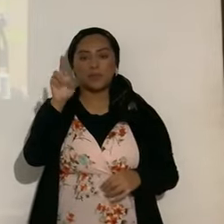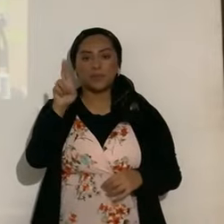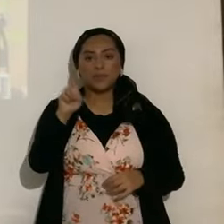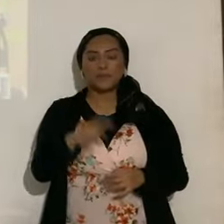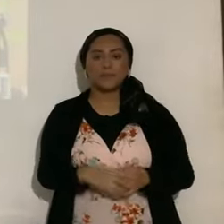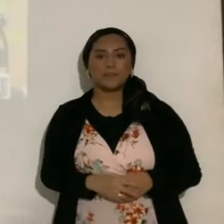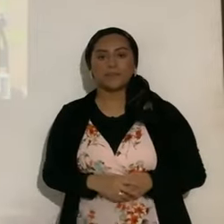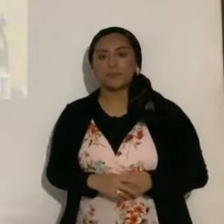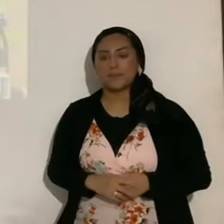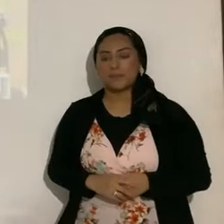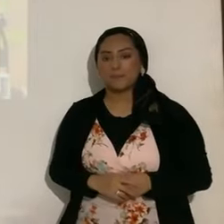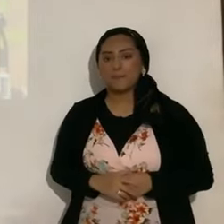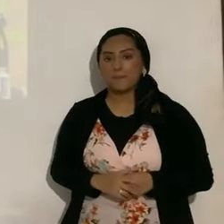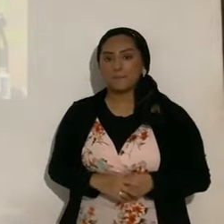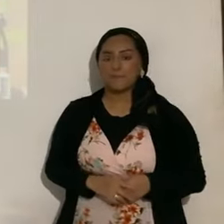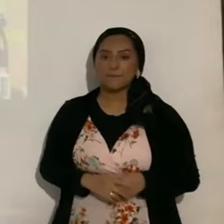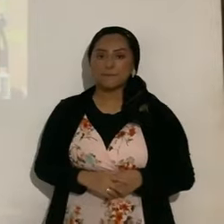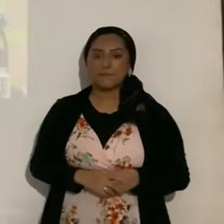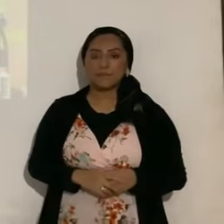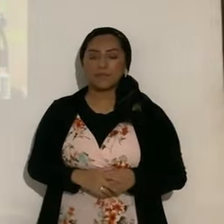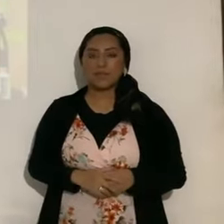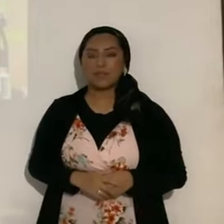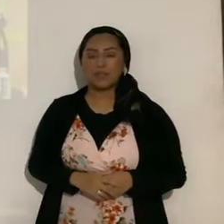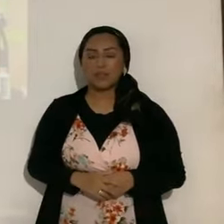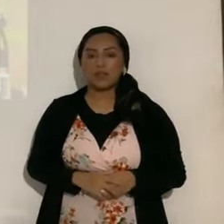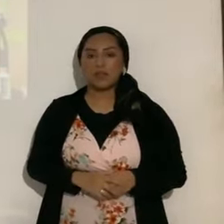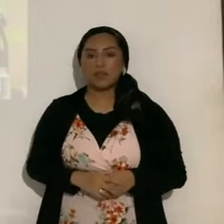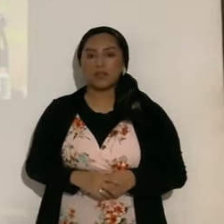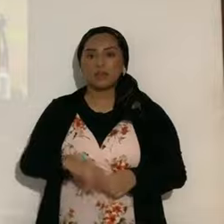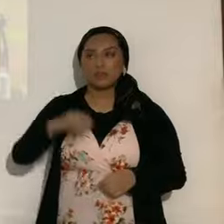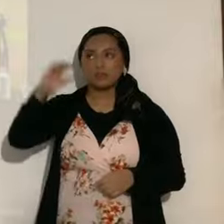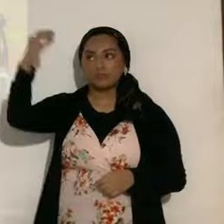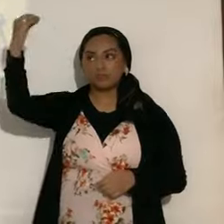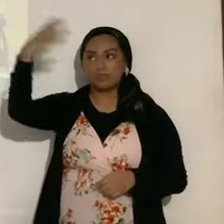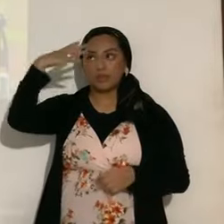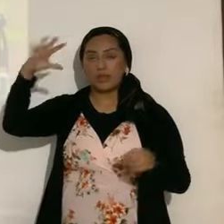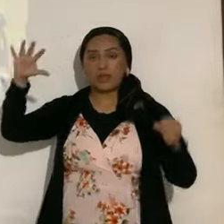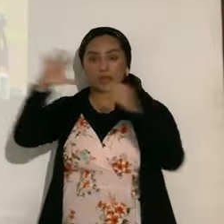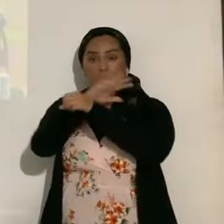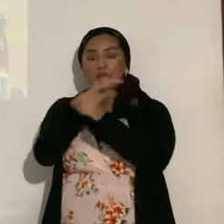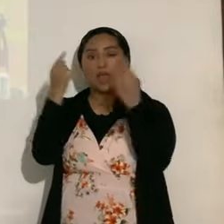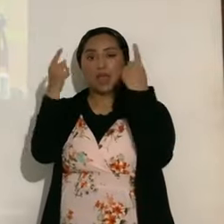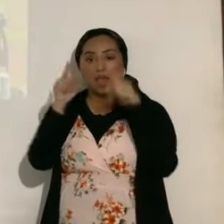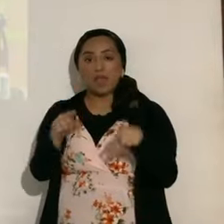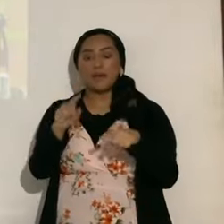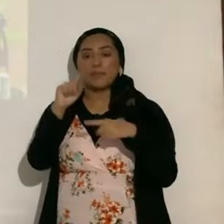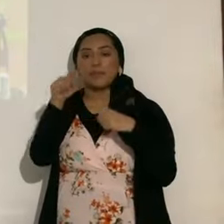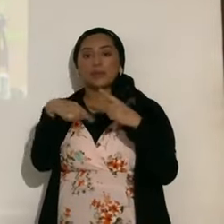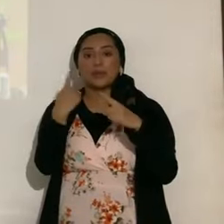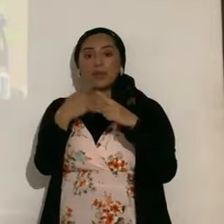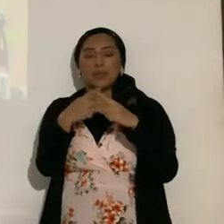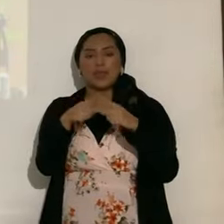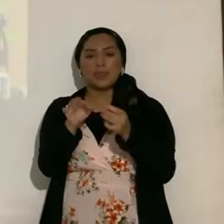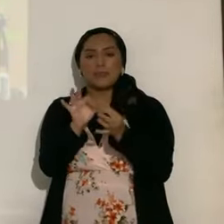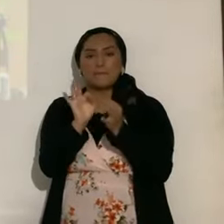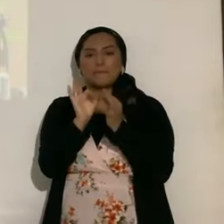bueno, ahora, solar total, ocurre, cuando la alineación, es, perfecta, como lo será,